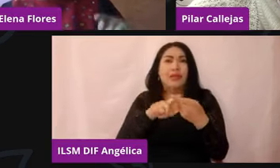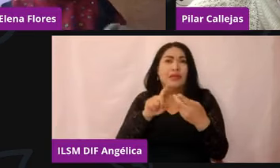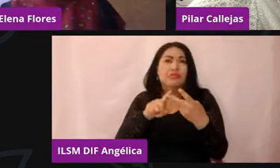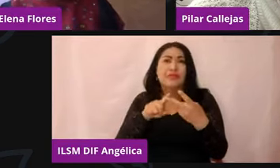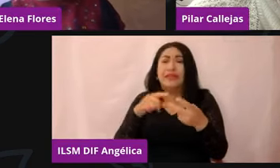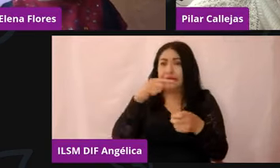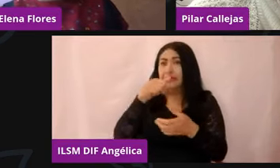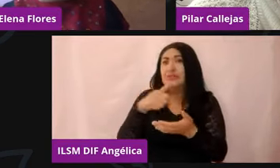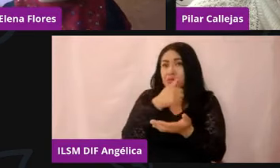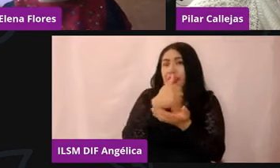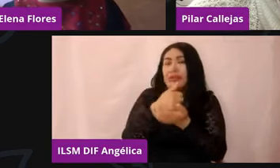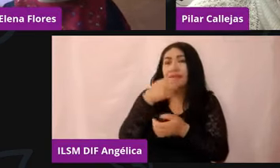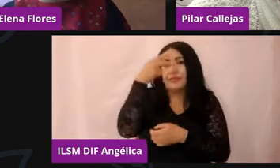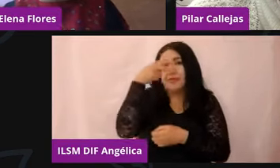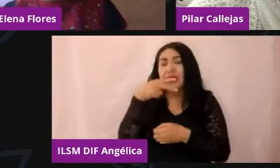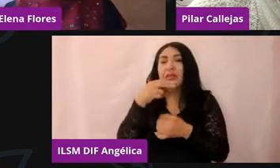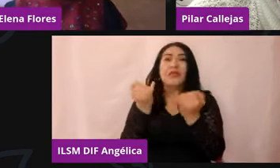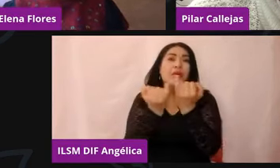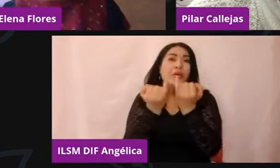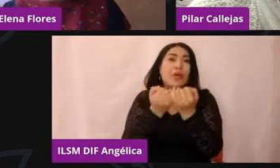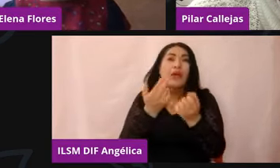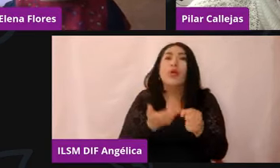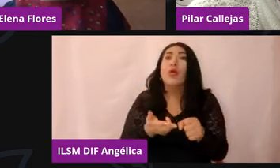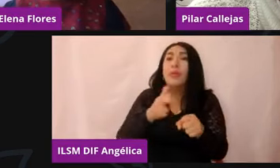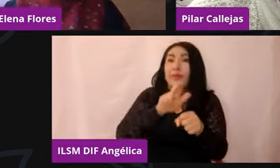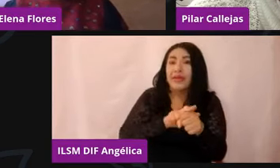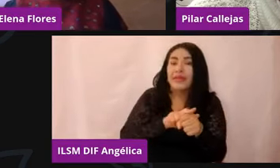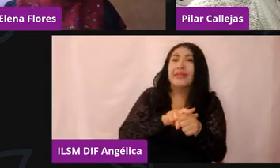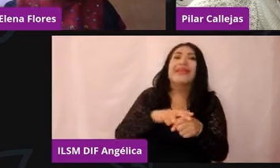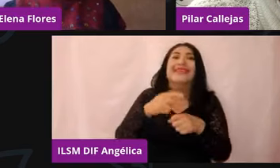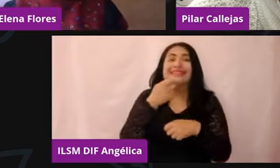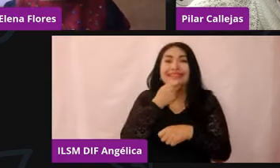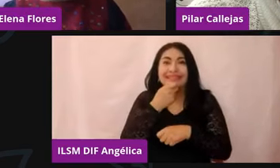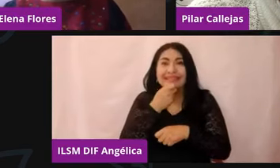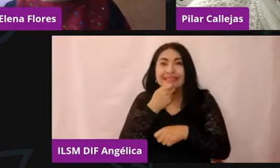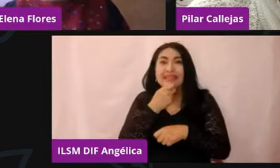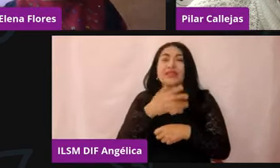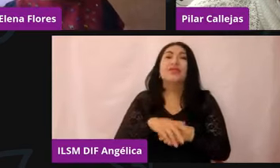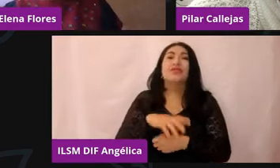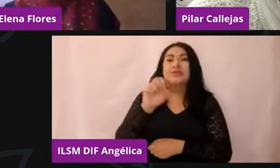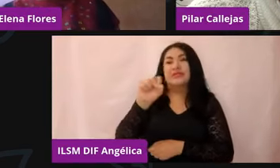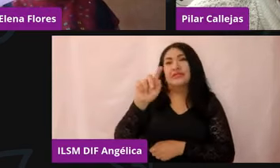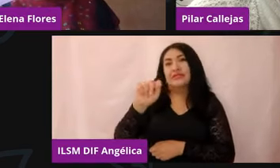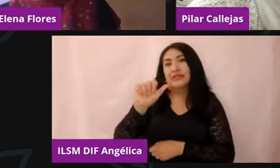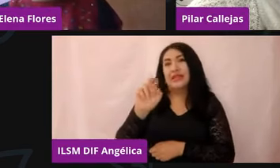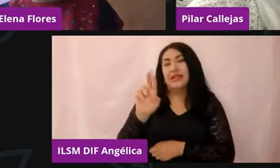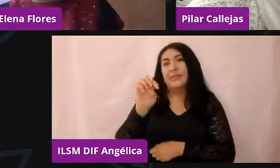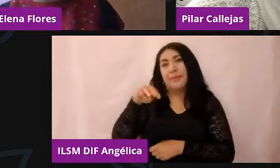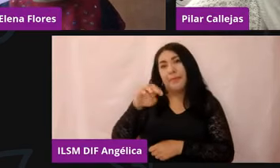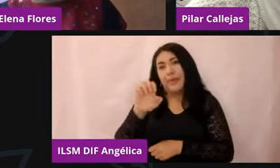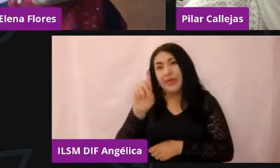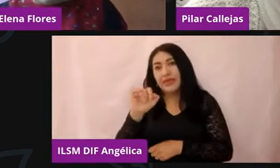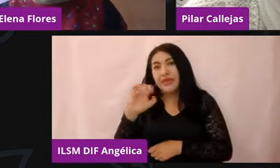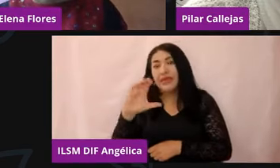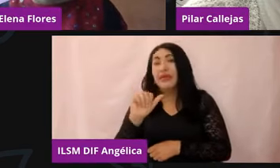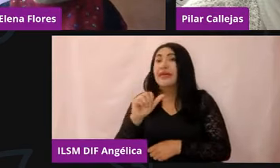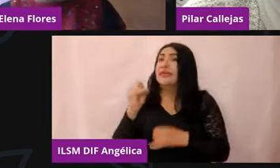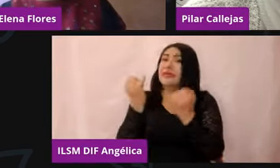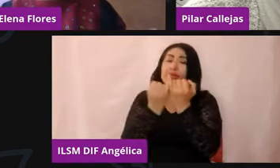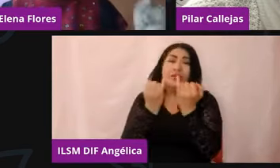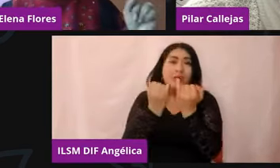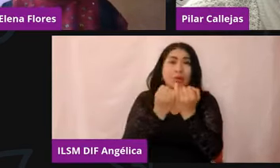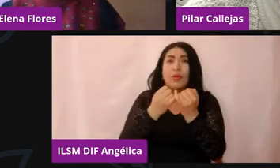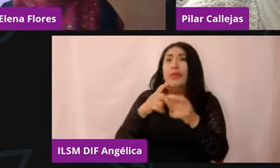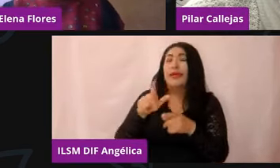México en el Hospital Infantil Privado Start Médica. También fue profesora adjunta de la Cátedra de Psiquiatría Infantil de la